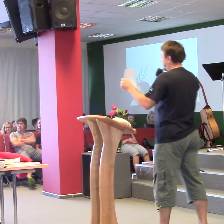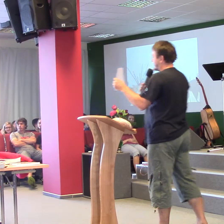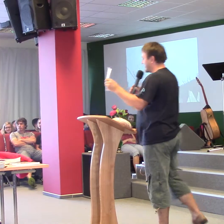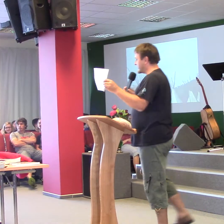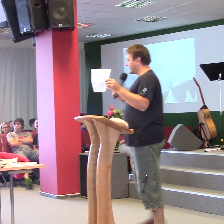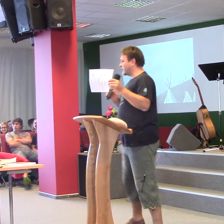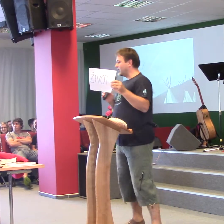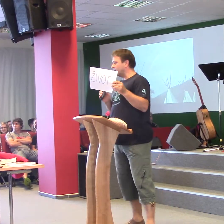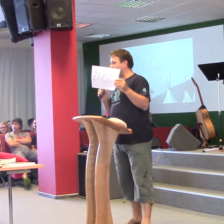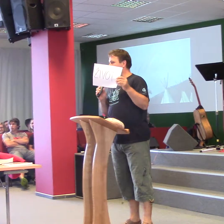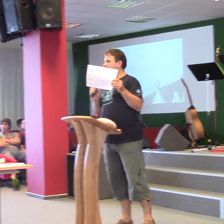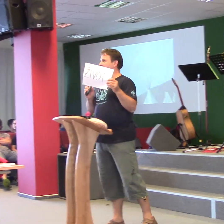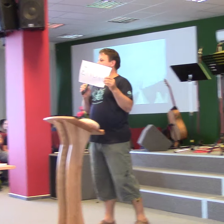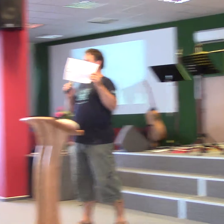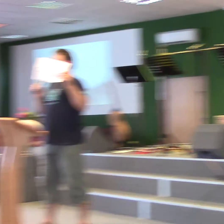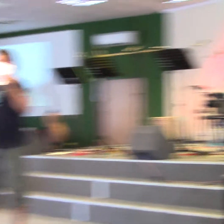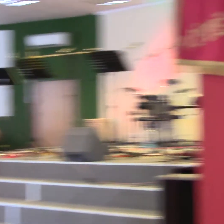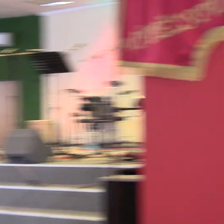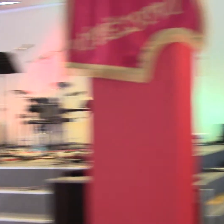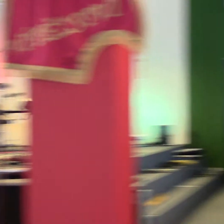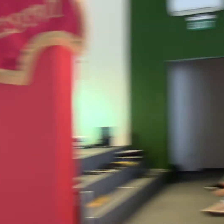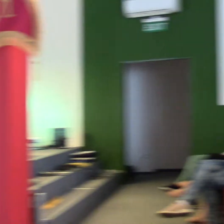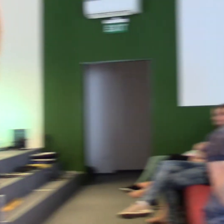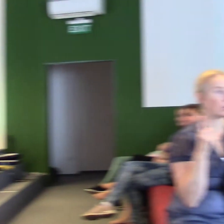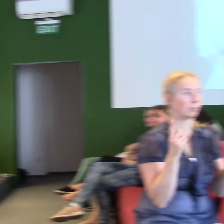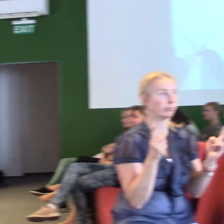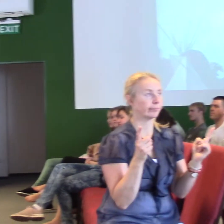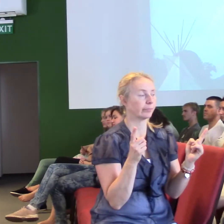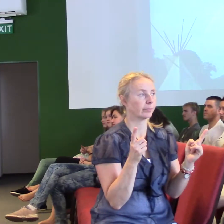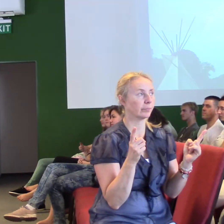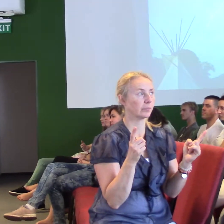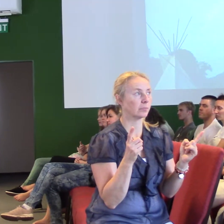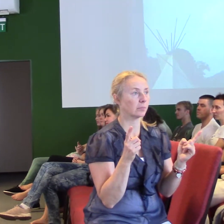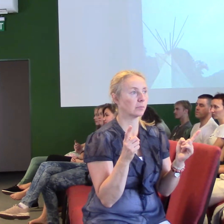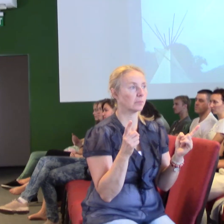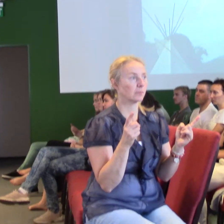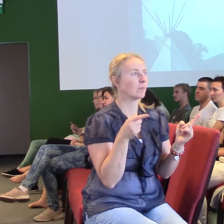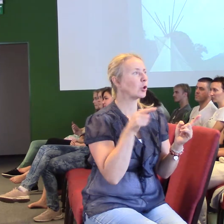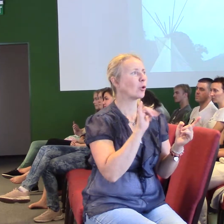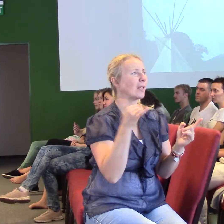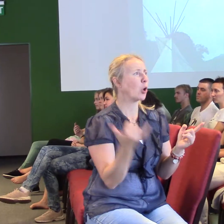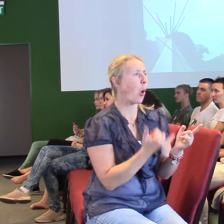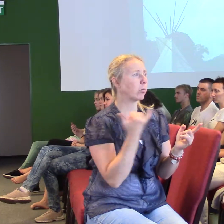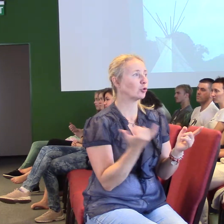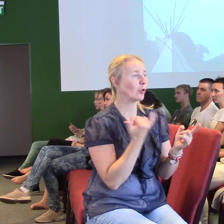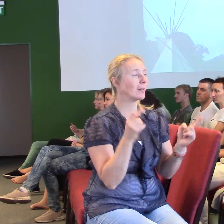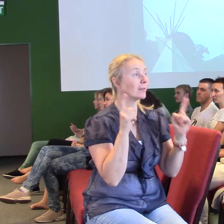Boží slovo, Bible, slova, která jsou tam napsaná, nejsou jenom tak obyčejná slova, ale jsou to slova, která